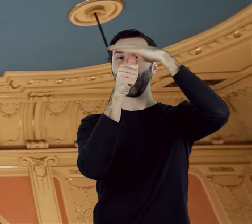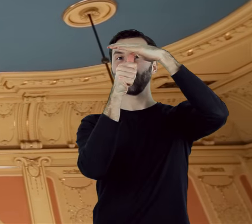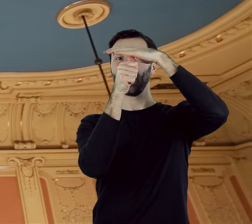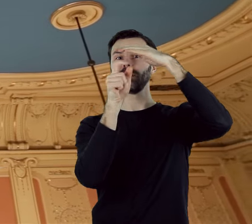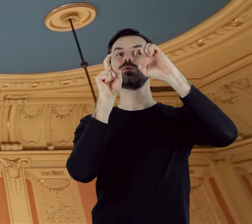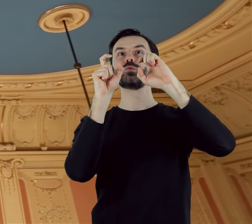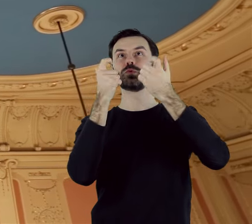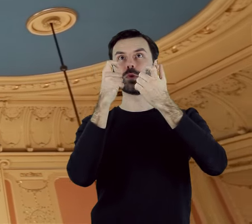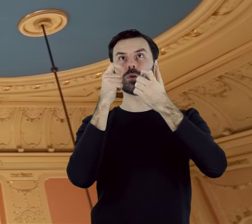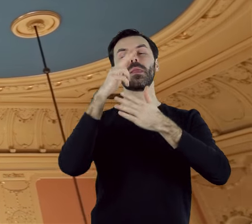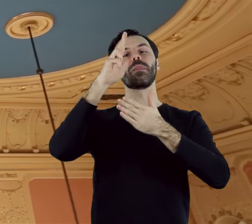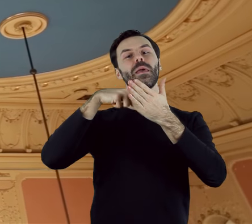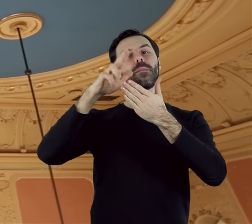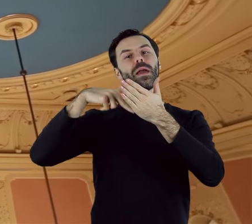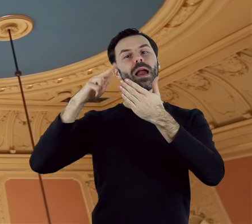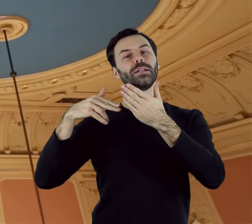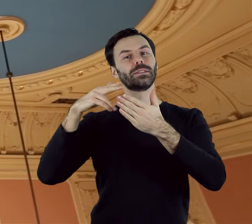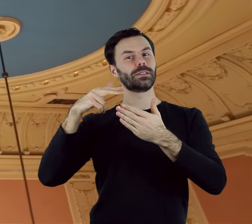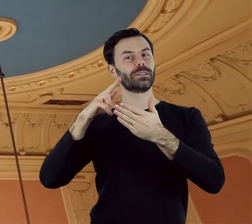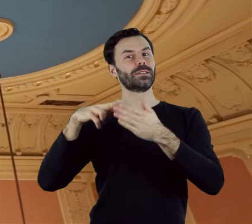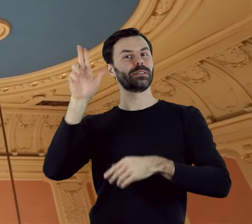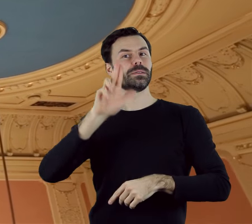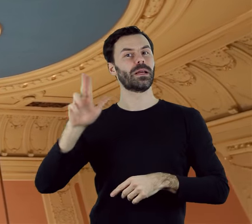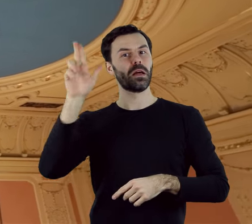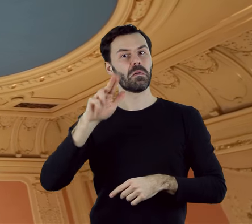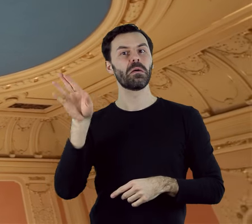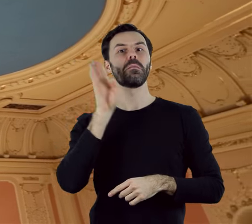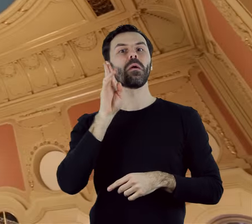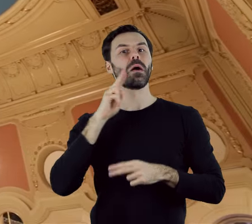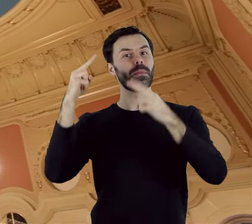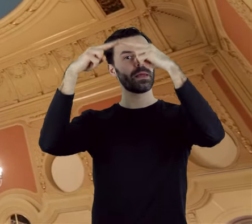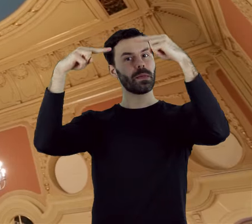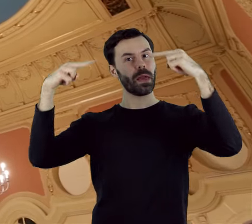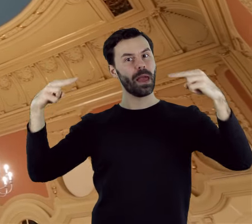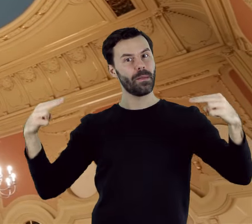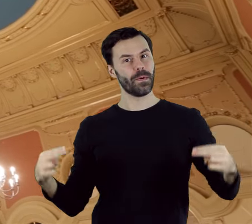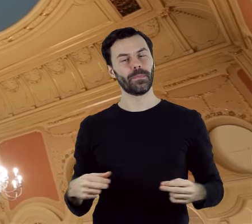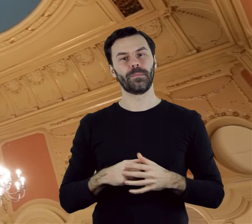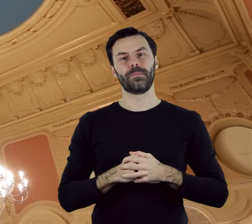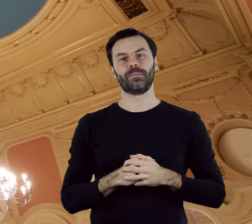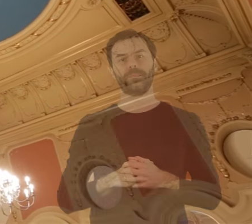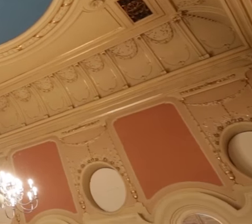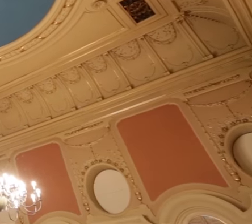plafon, pokryta jest jednolitą, błękitną płaszczyzną, mającą imitować nieboskłon.